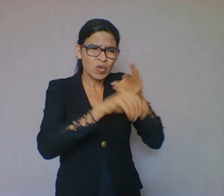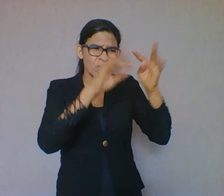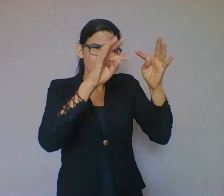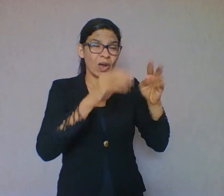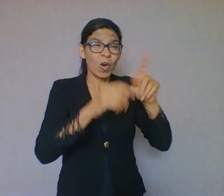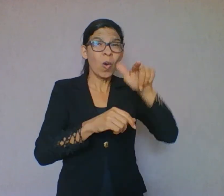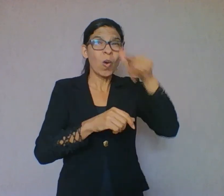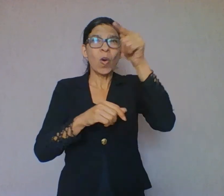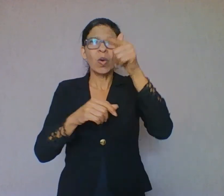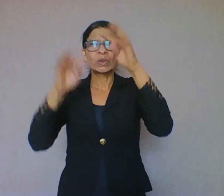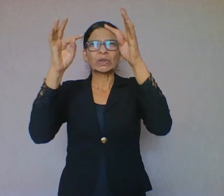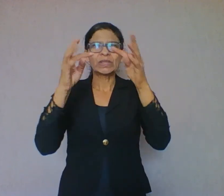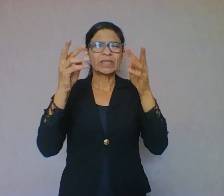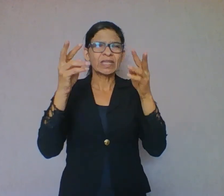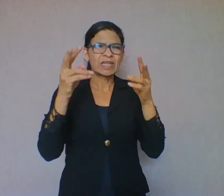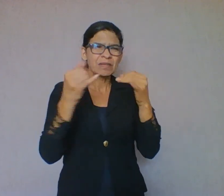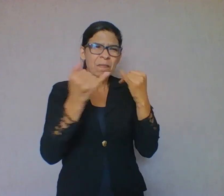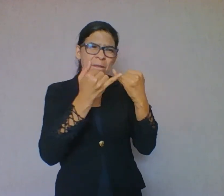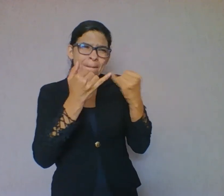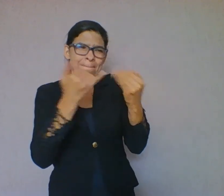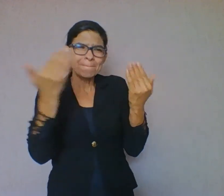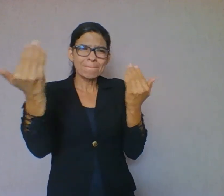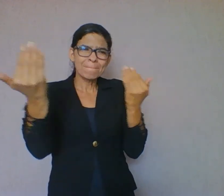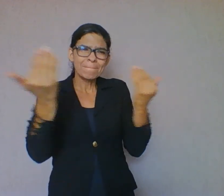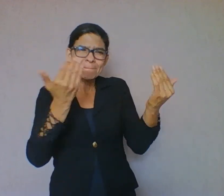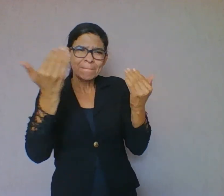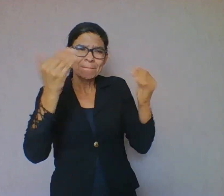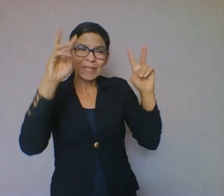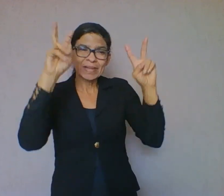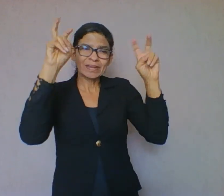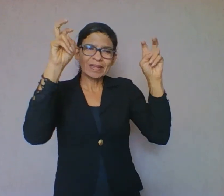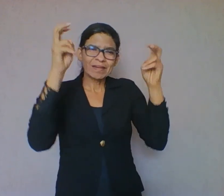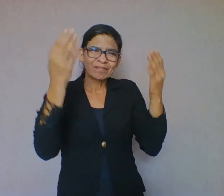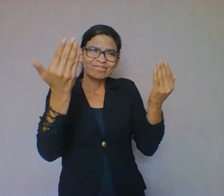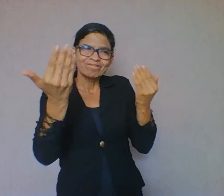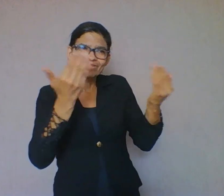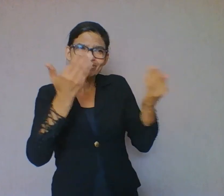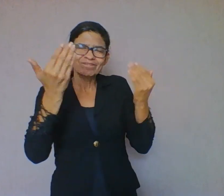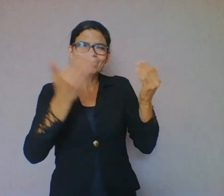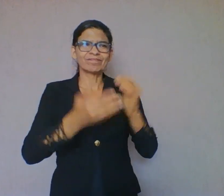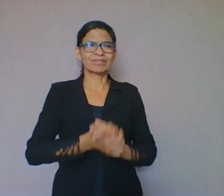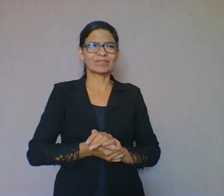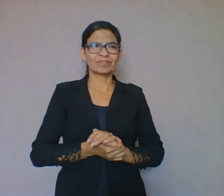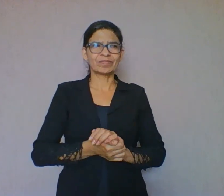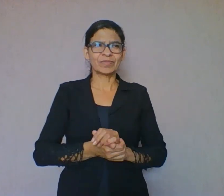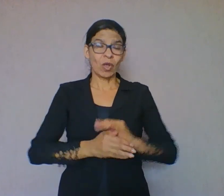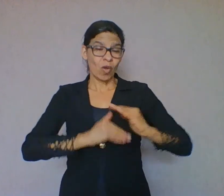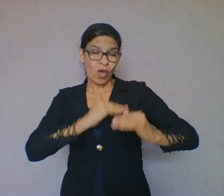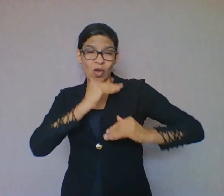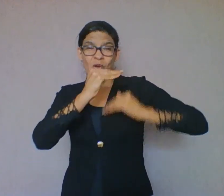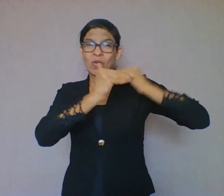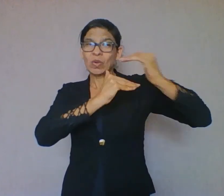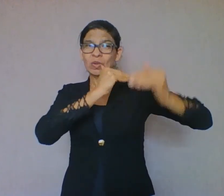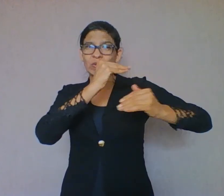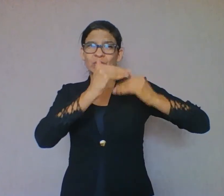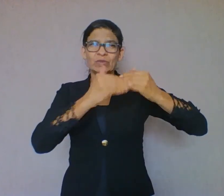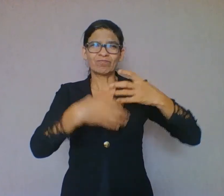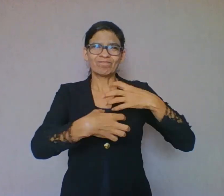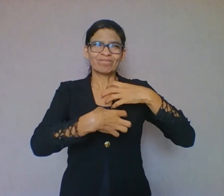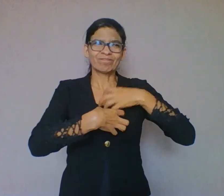respeito ao tema que eu estou lendo. Construção do sentido global do texto. vou fazer a conclusão de uma forma